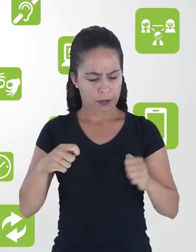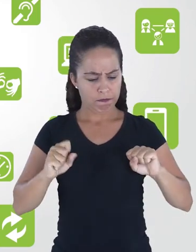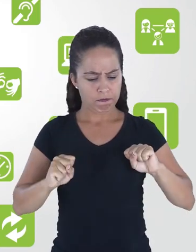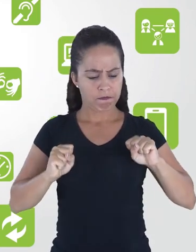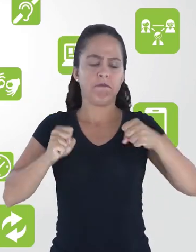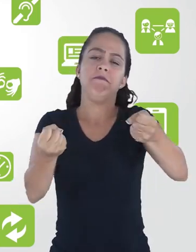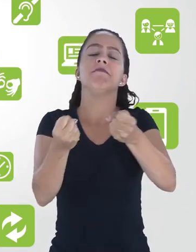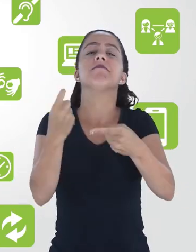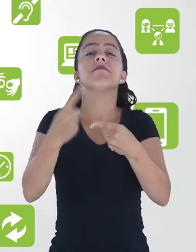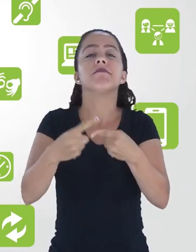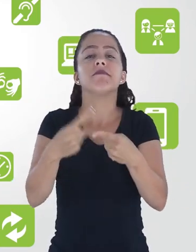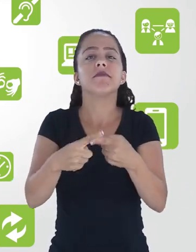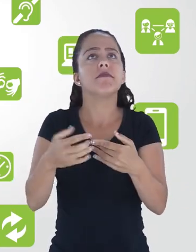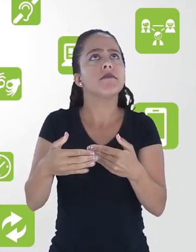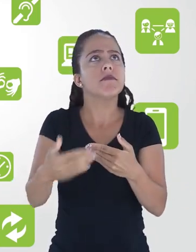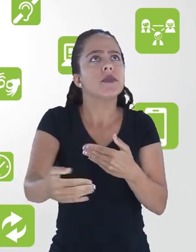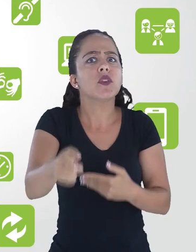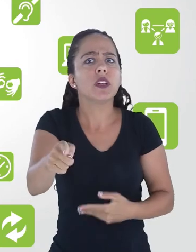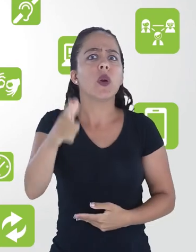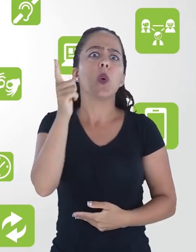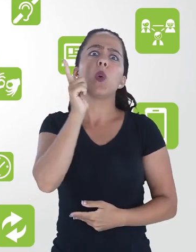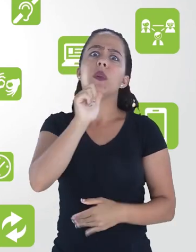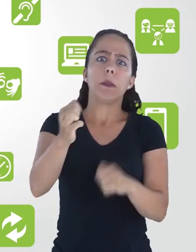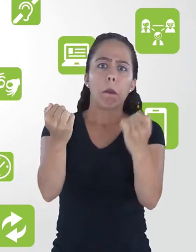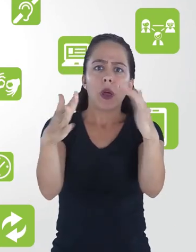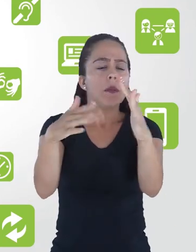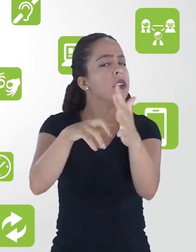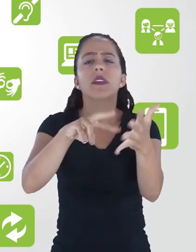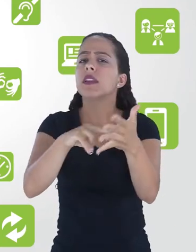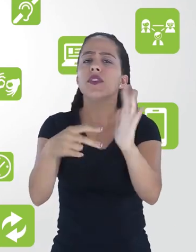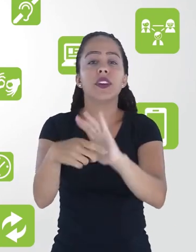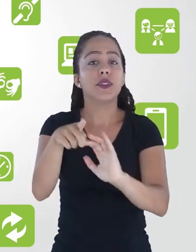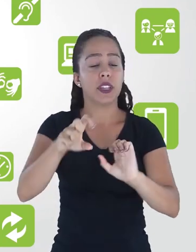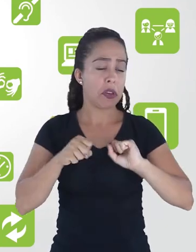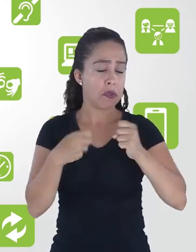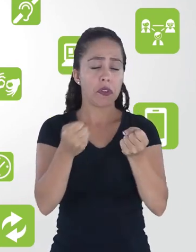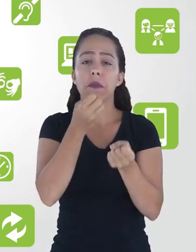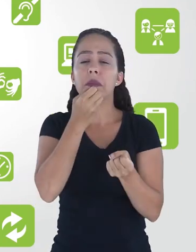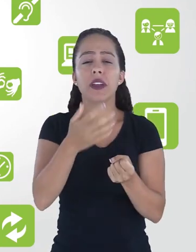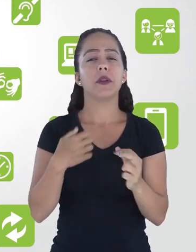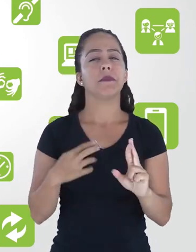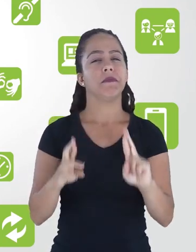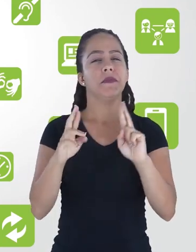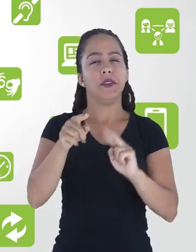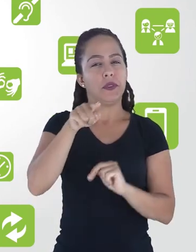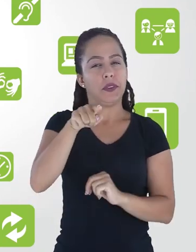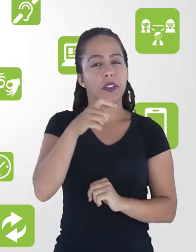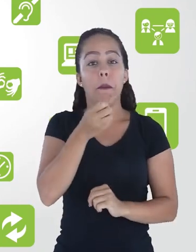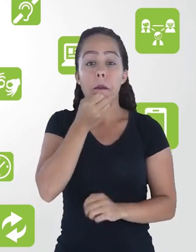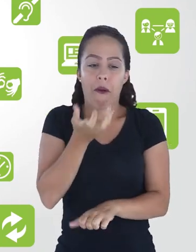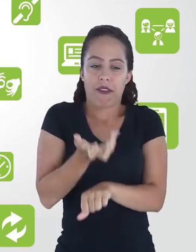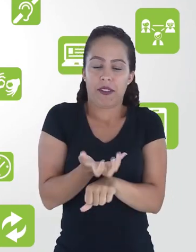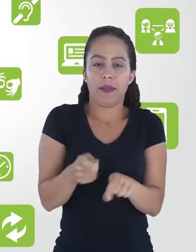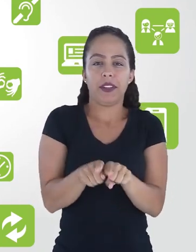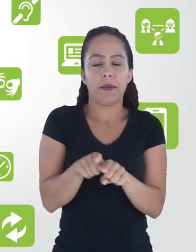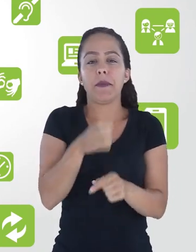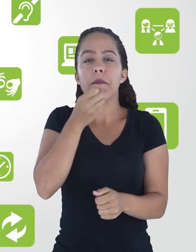Dedique-se, pois o reconhecimento será uma simples consequência deste esforço. Desejo a você uma ótima disciplina e bons